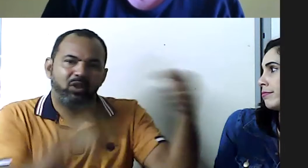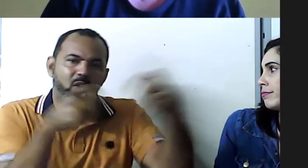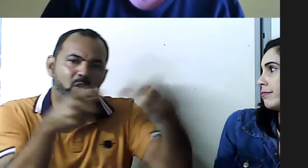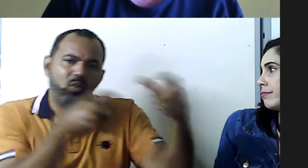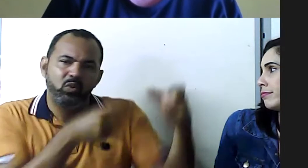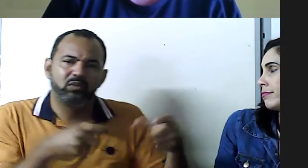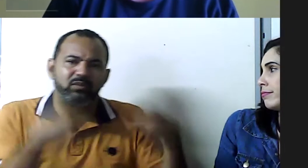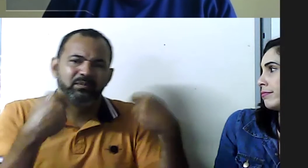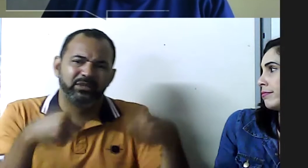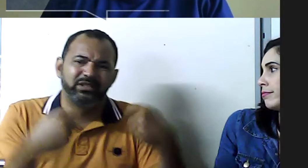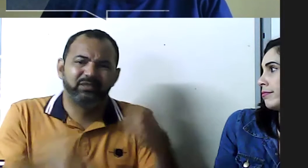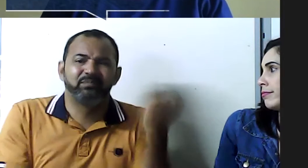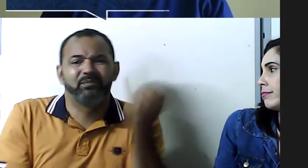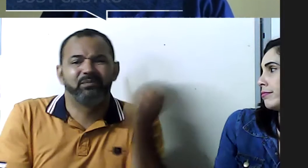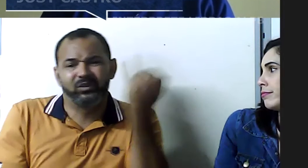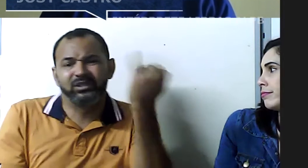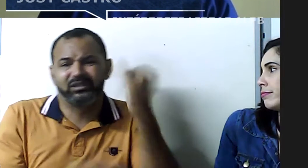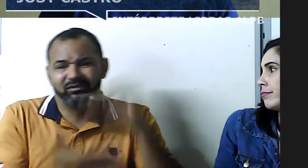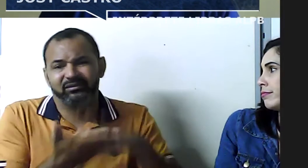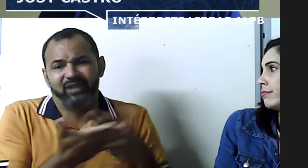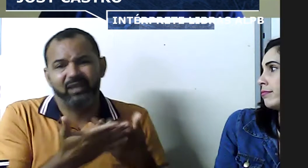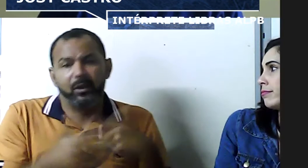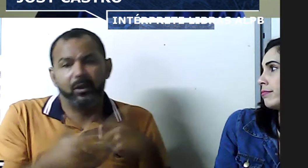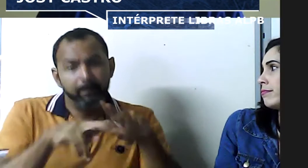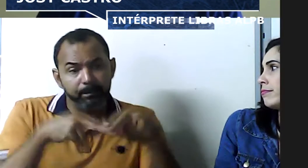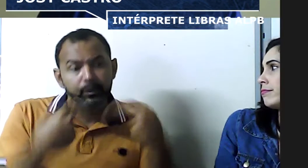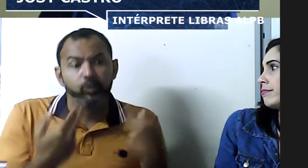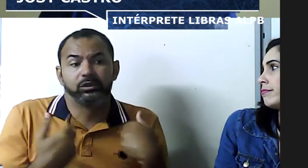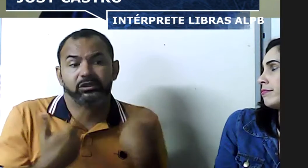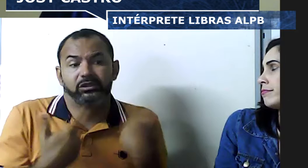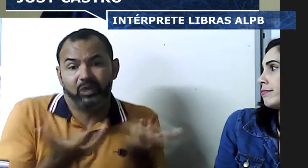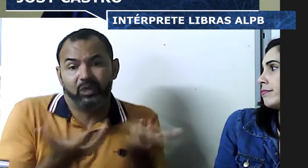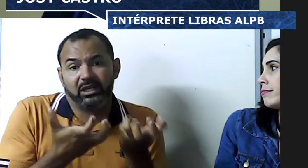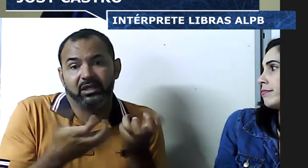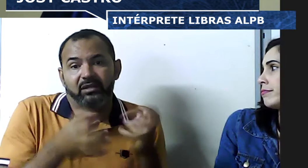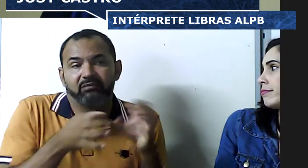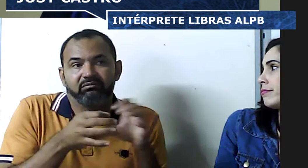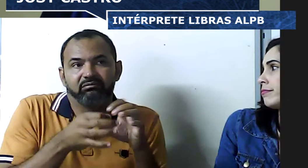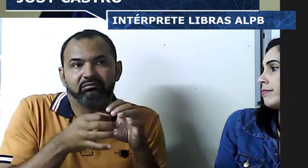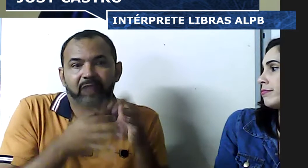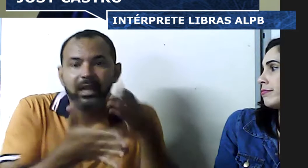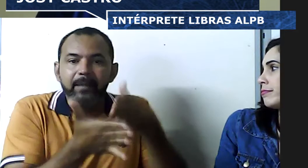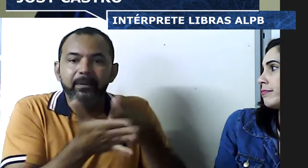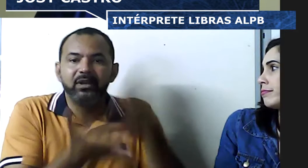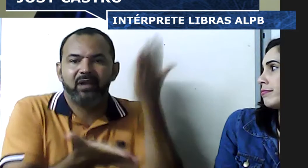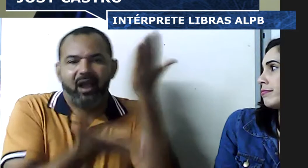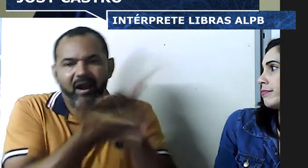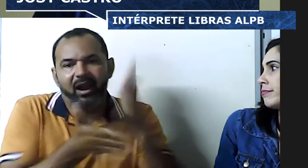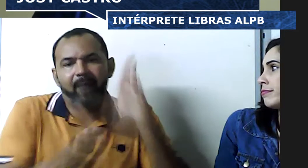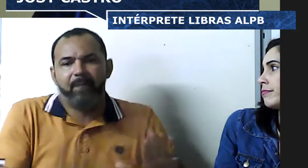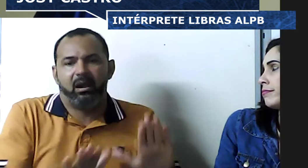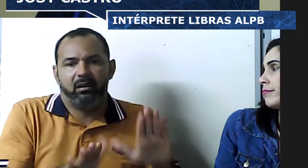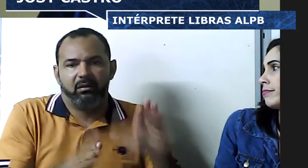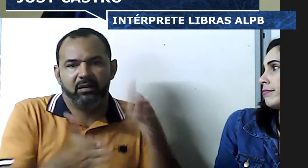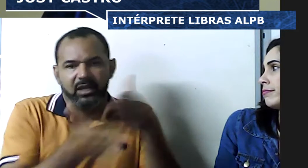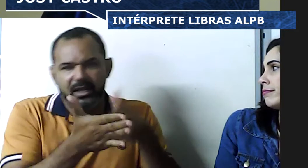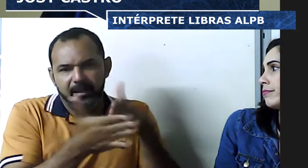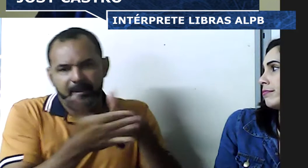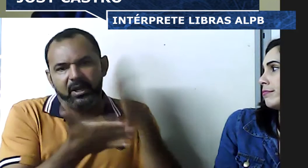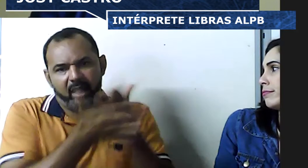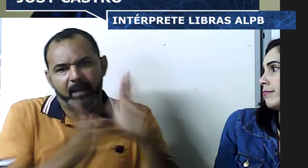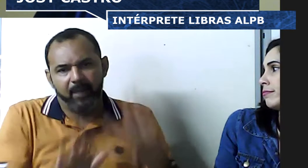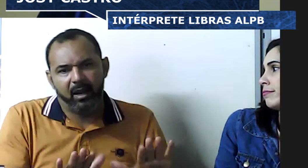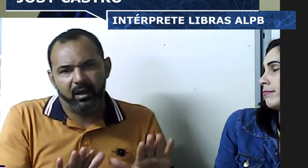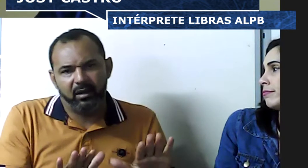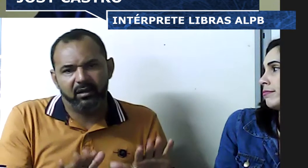Nós precisamos de intérprete nos lugares públicos, nós precisamos de intérprete para promover a acessibilidade da comunicação, que